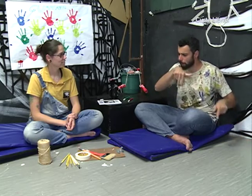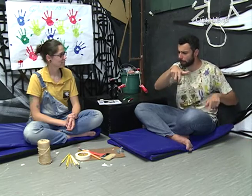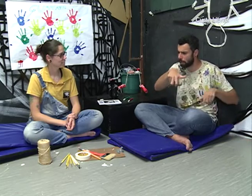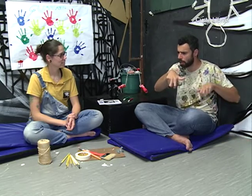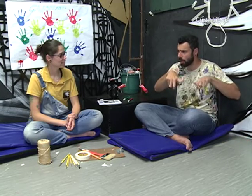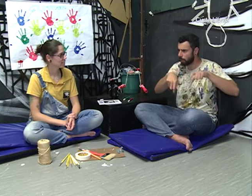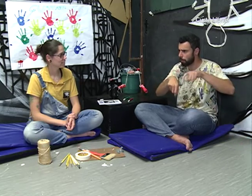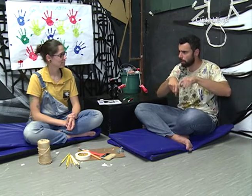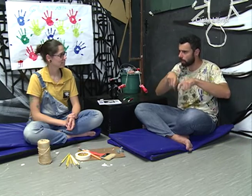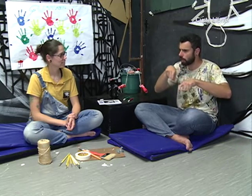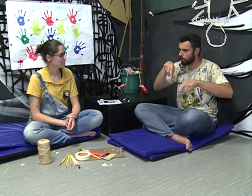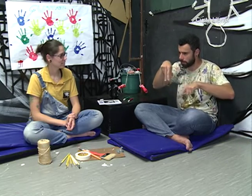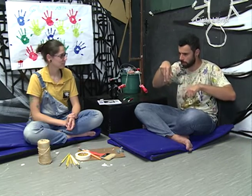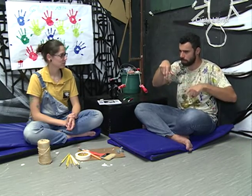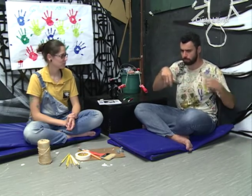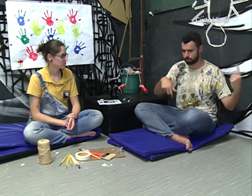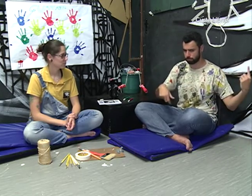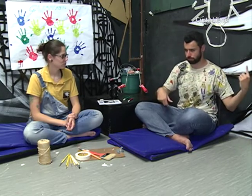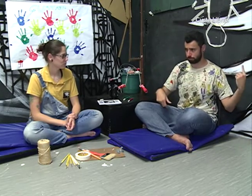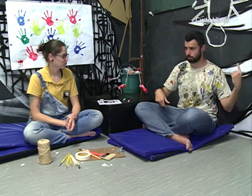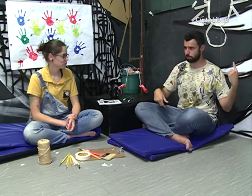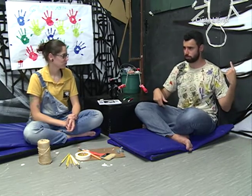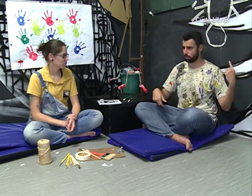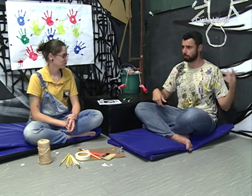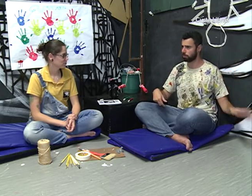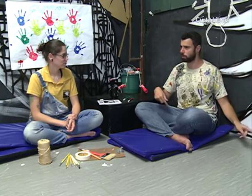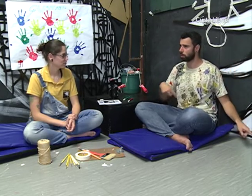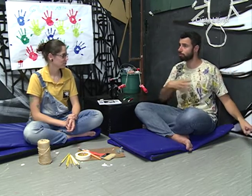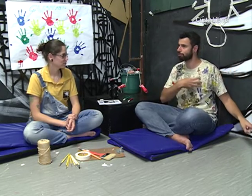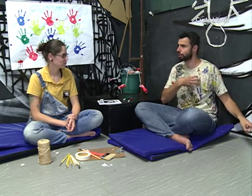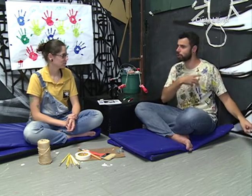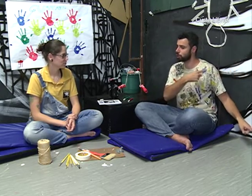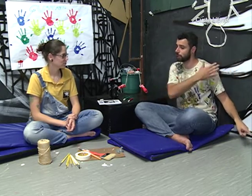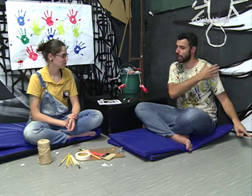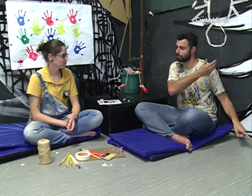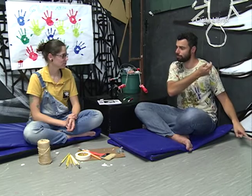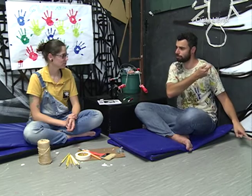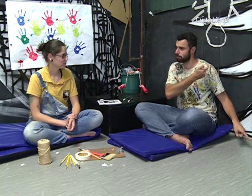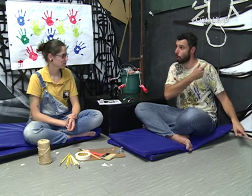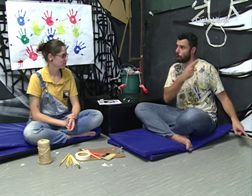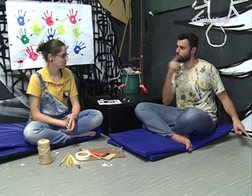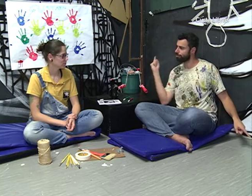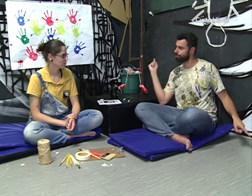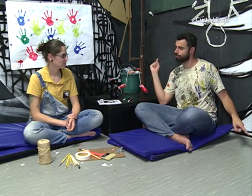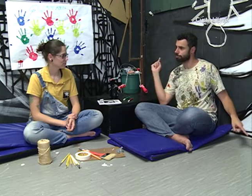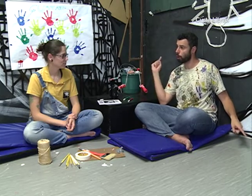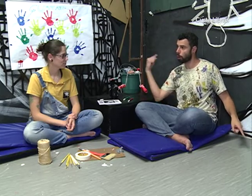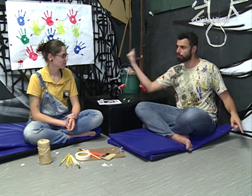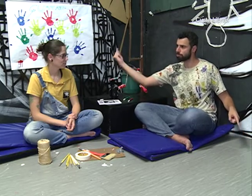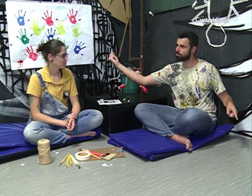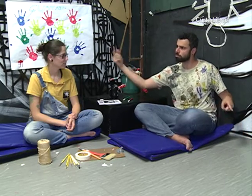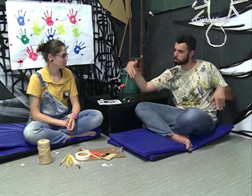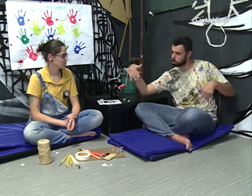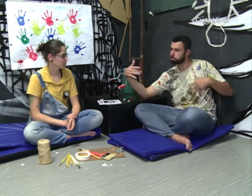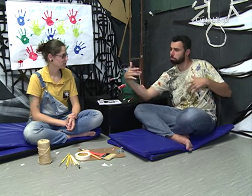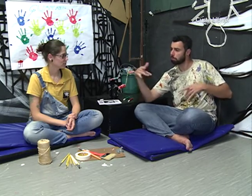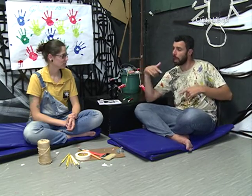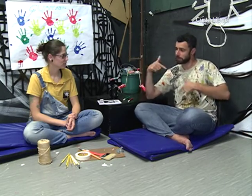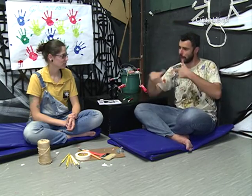Eu sinto quando os colegas estão se aproximando ou se afastando. Então, o trabalho é intenso com a utilização do palco de madeira.